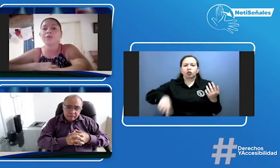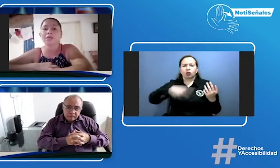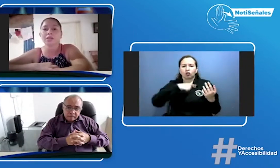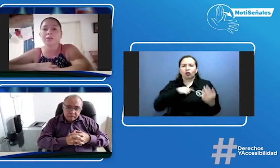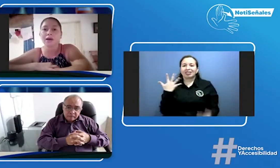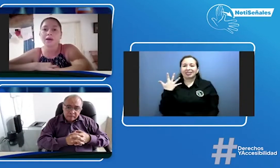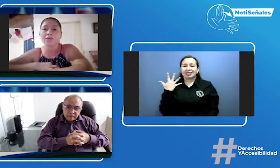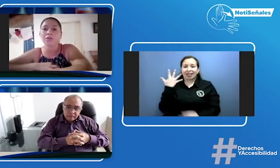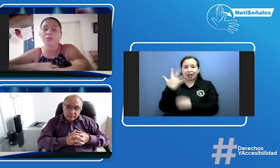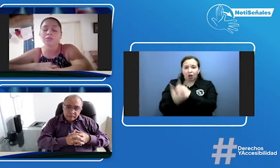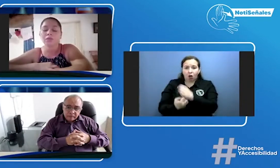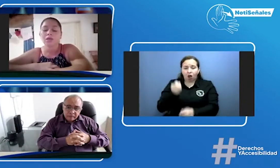estar trabajando